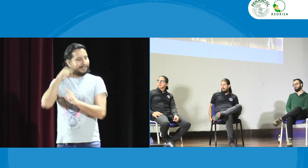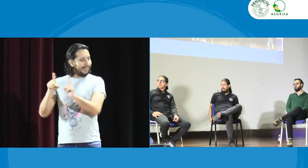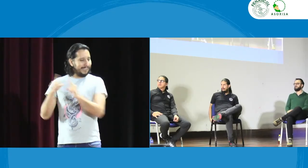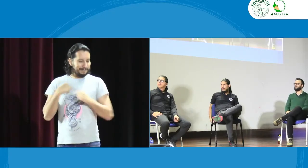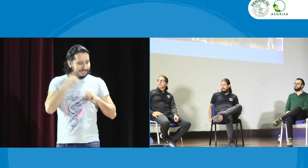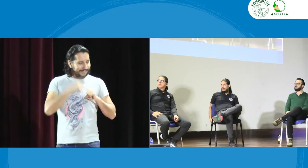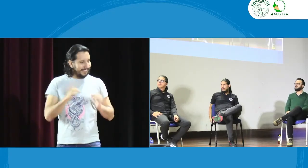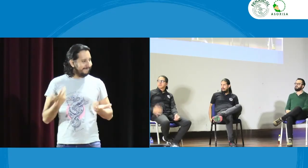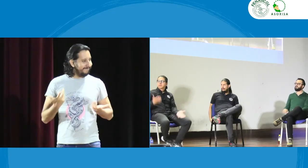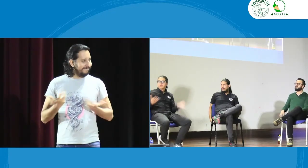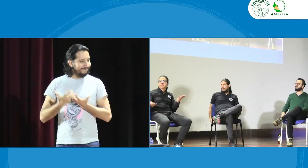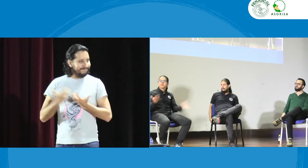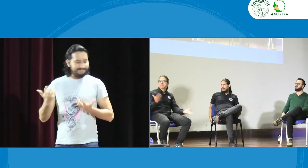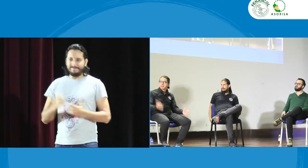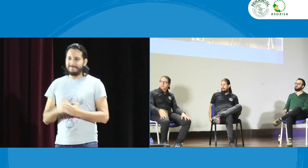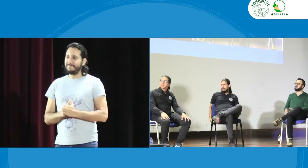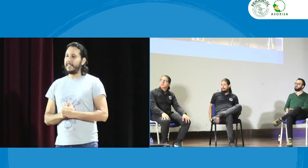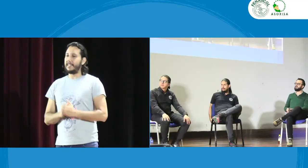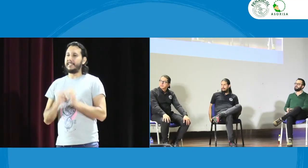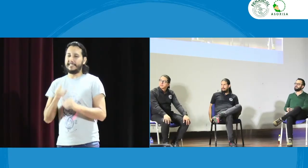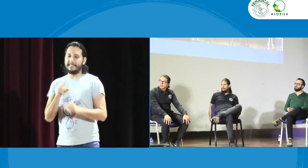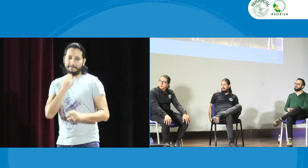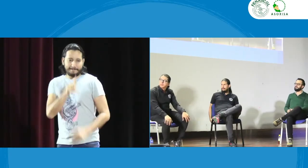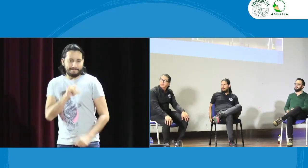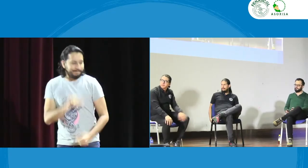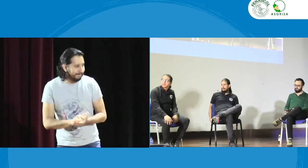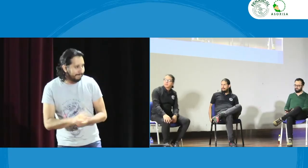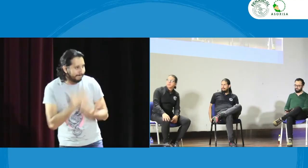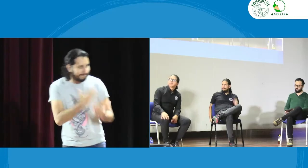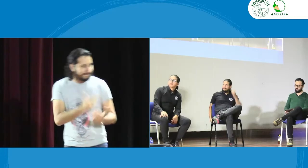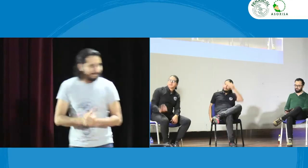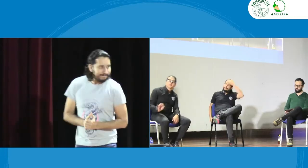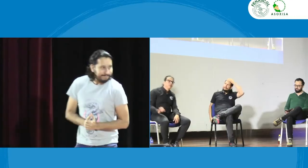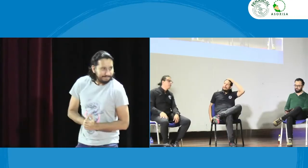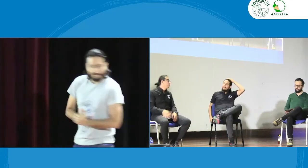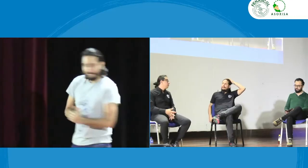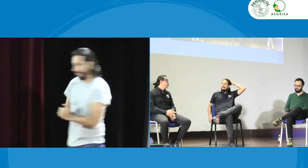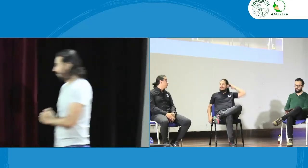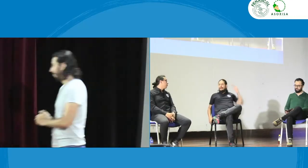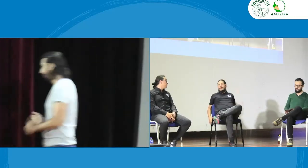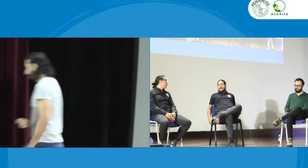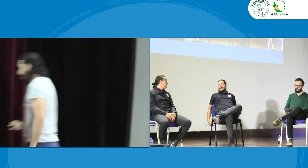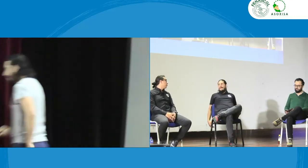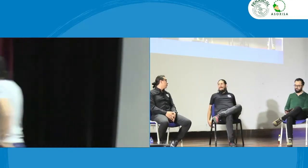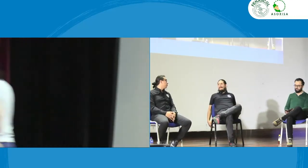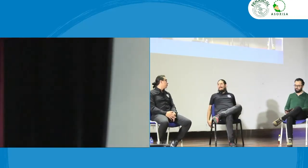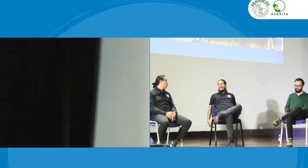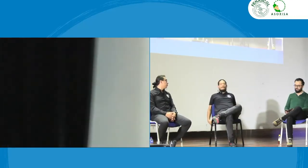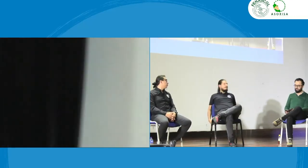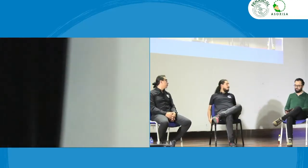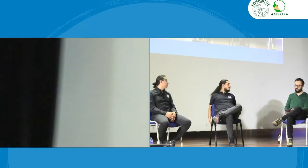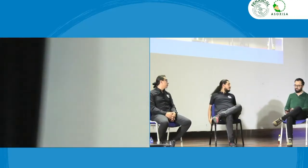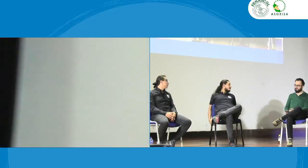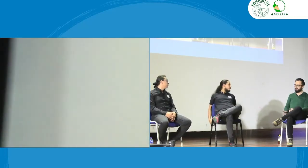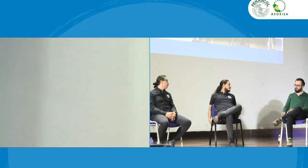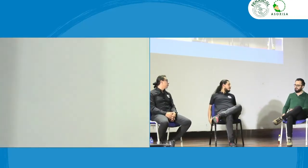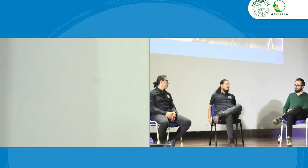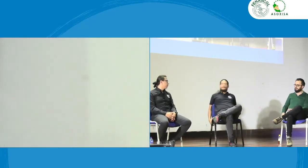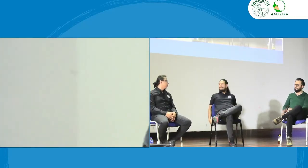es que hay que ser puntuales hay que esto lo otro está fallando en la ética en esto pero pues ellos por ser tan paternalistas estaban de acuerdo con este